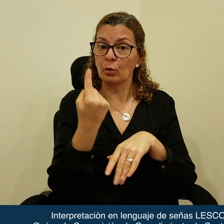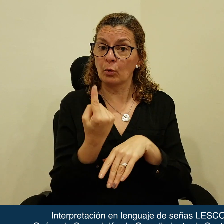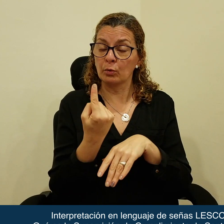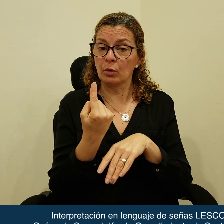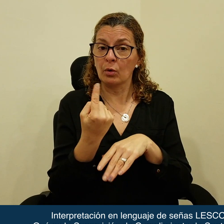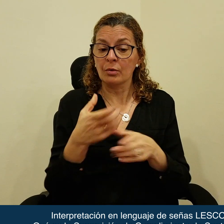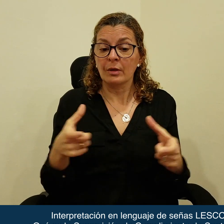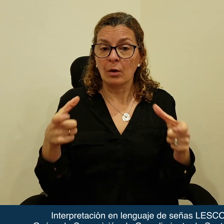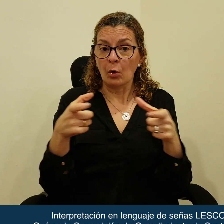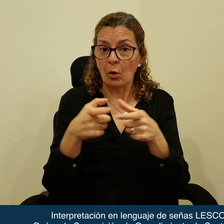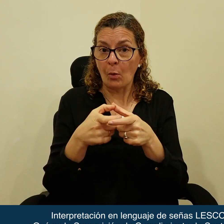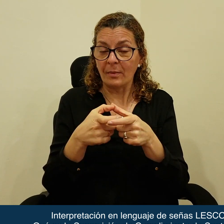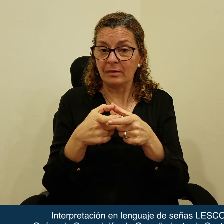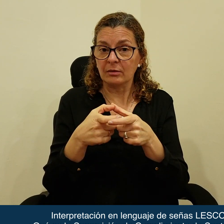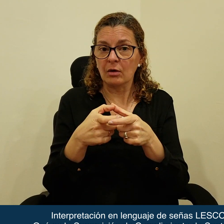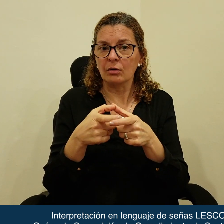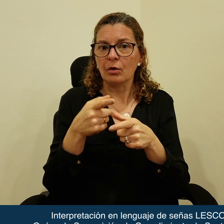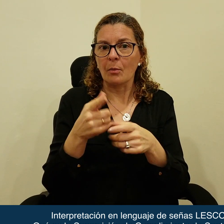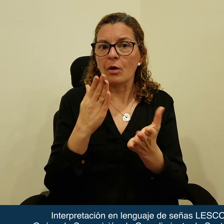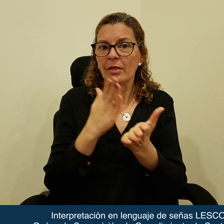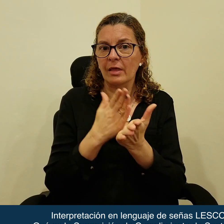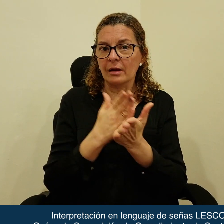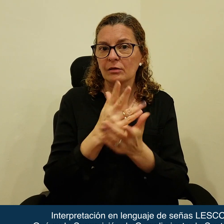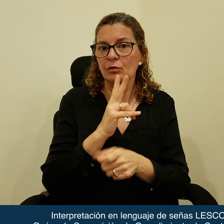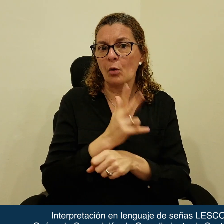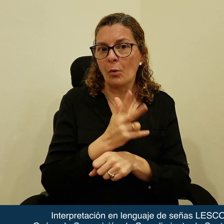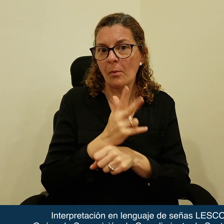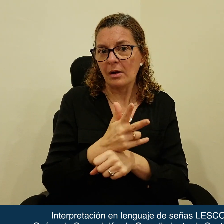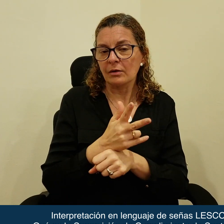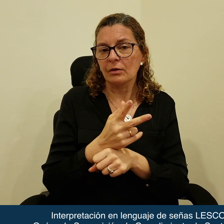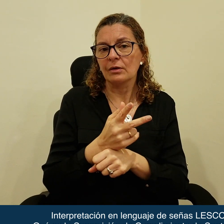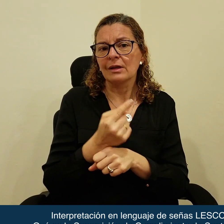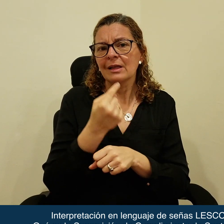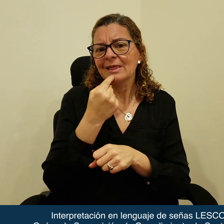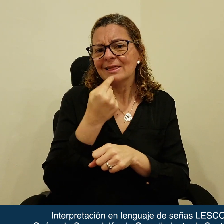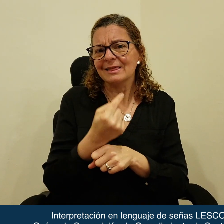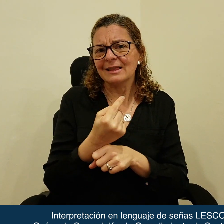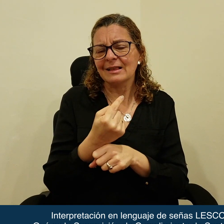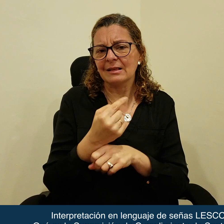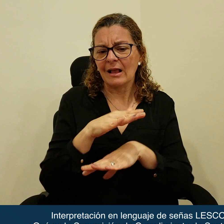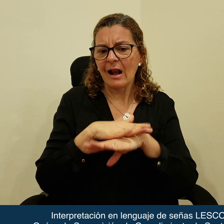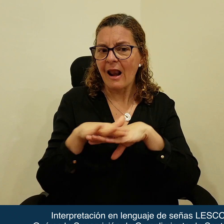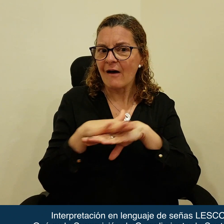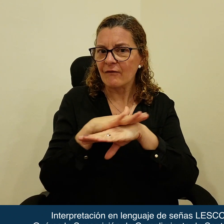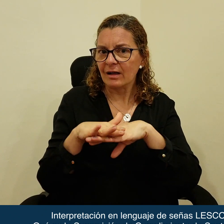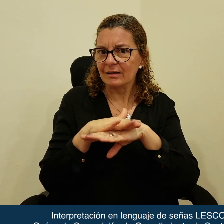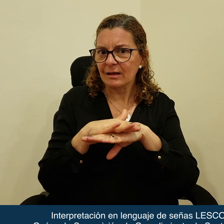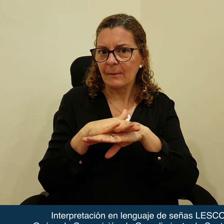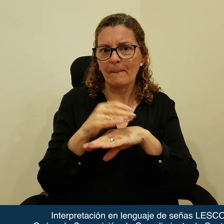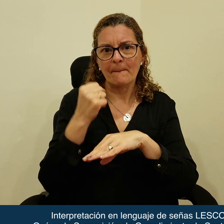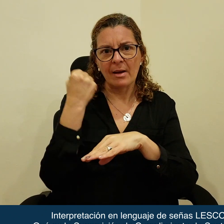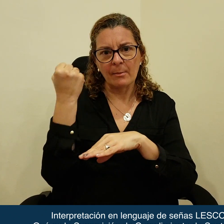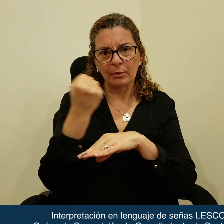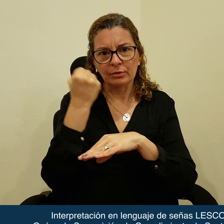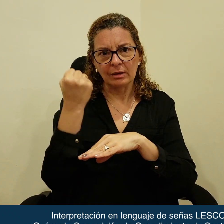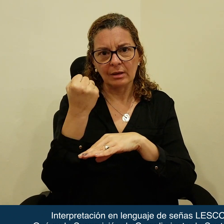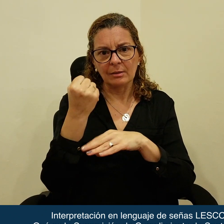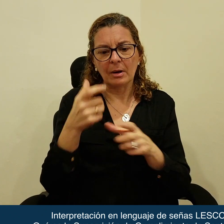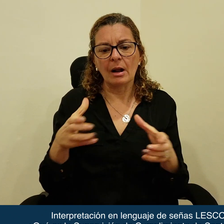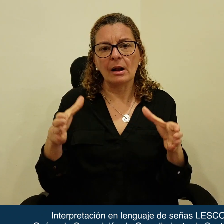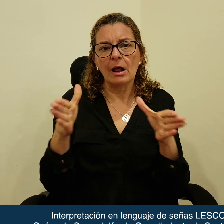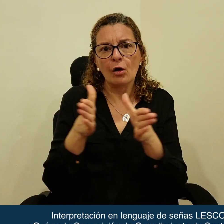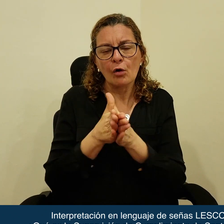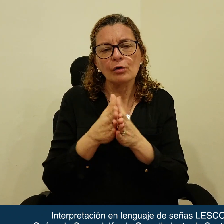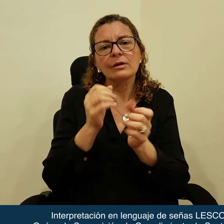de la Convención Americana sobre Derechos Humanos constituye la base convencional para que la Corte